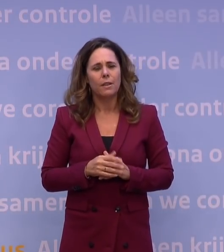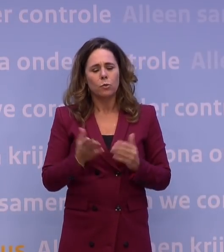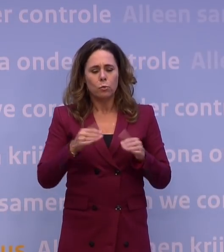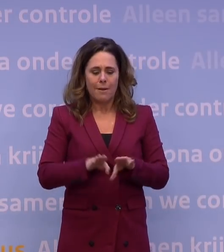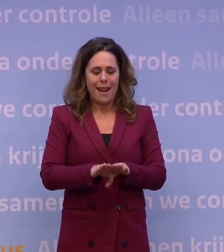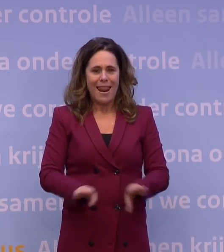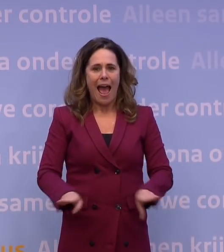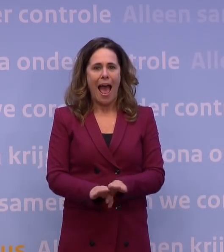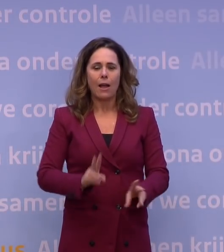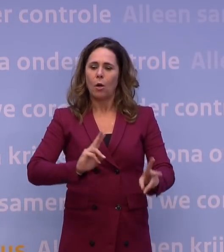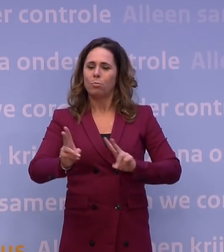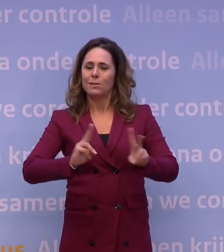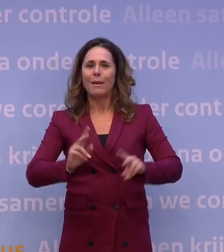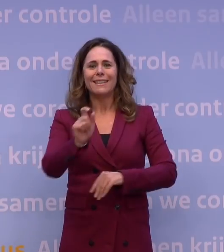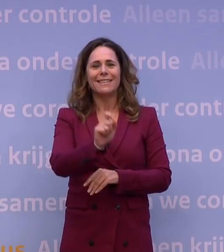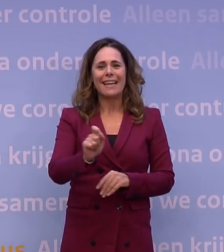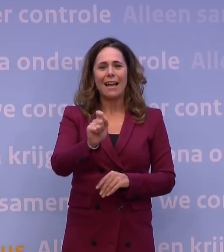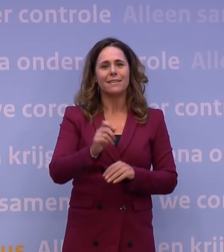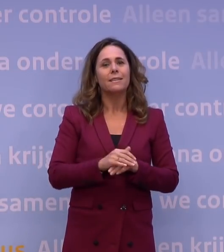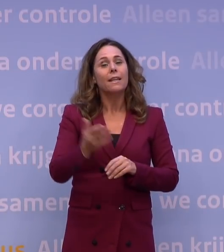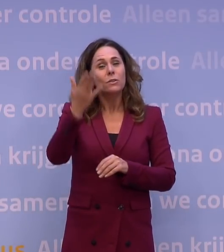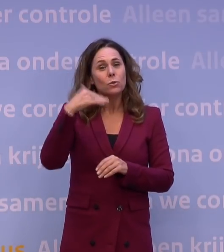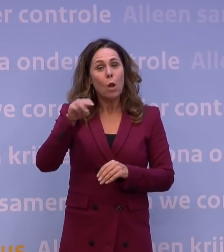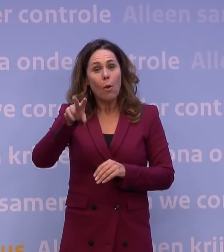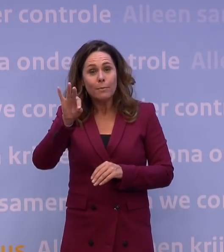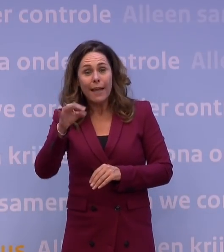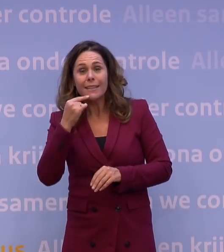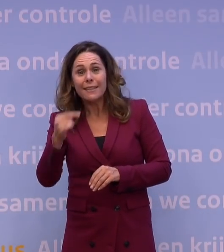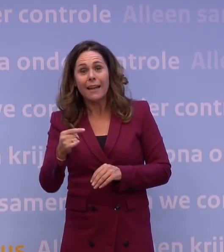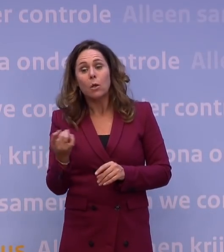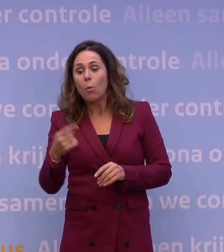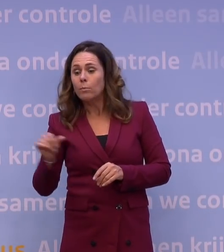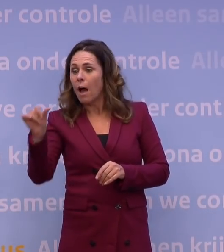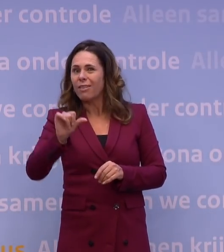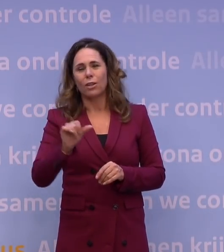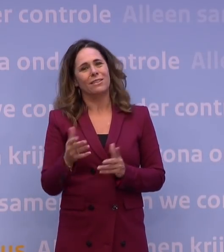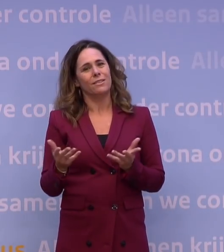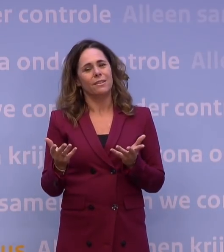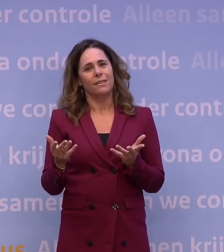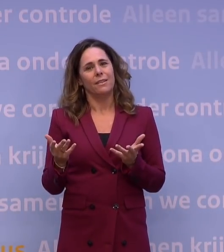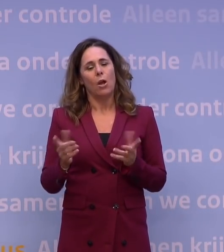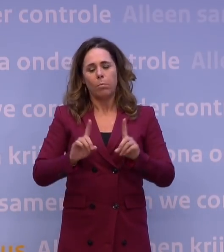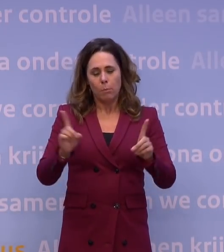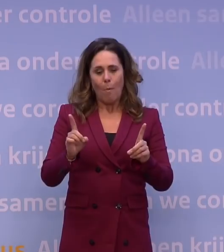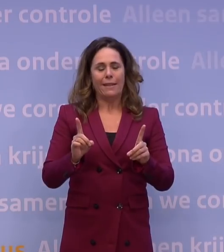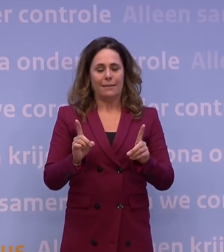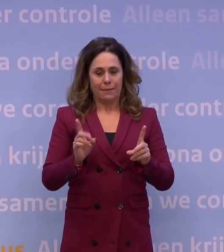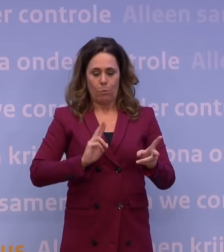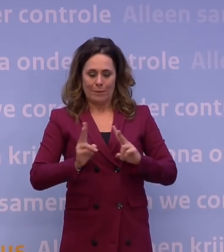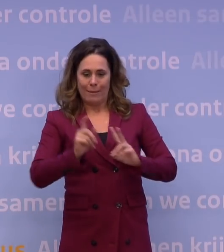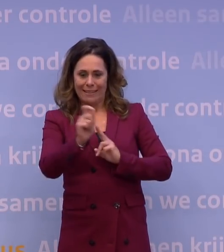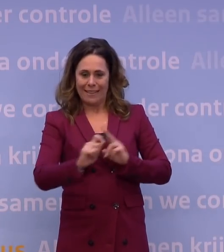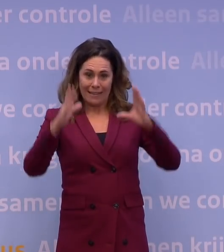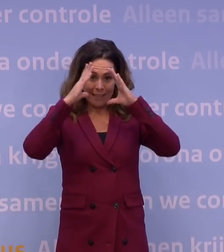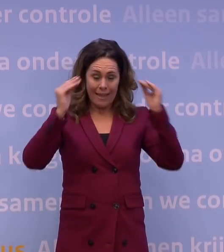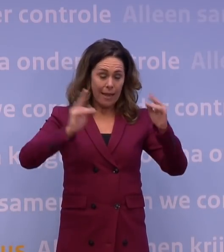besmettingsgraad. En ook toen heeft het OMT gezegd, dit kan anders worden op het moment dat de besmettingsgraad ook in Nederland sterk toeneemt. Nou, we denken dat